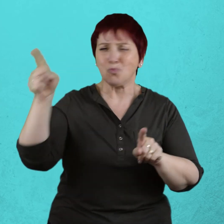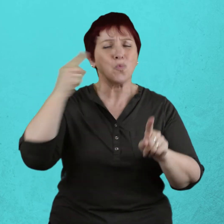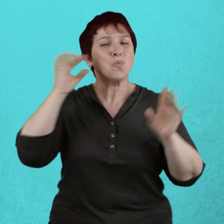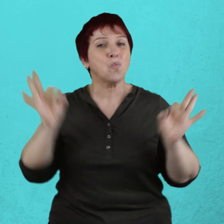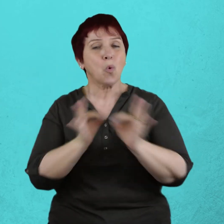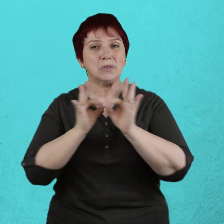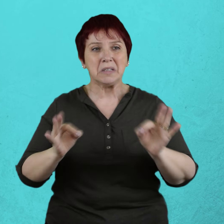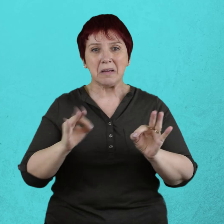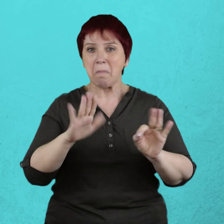ansiado.